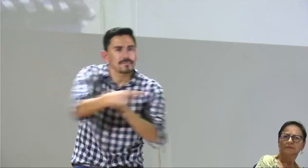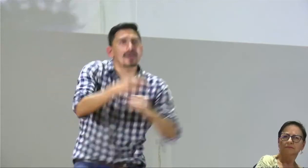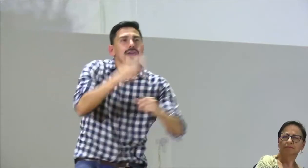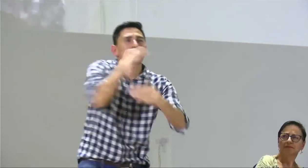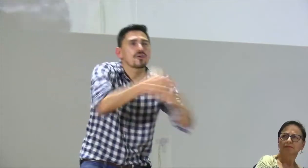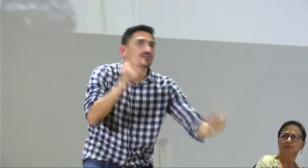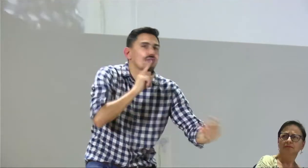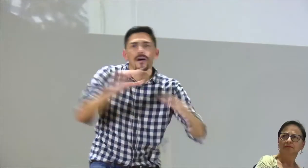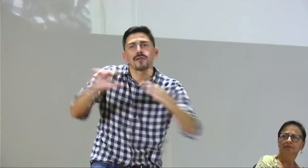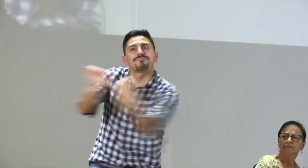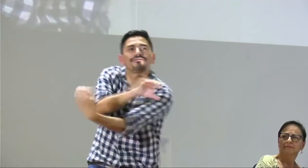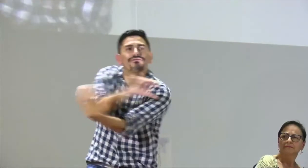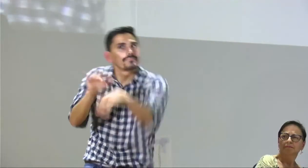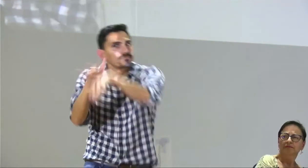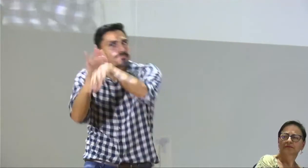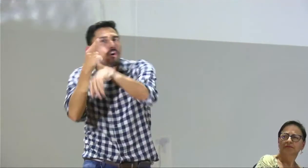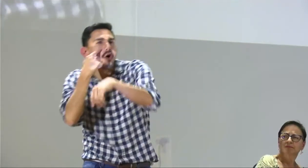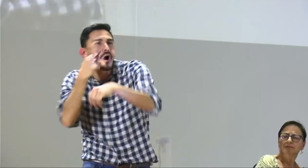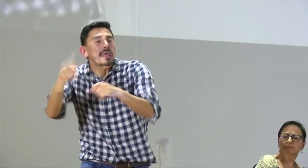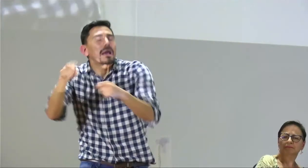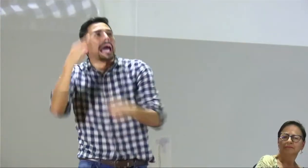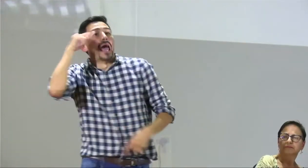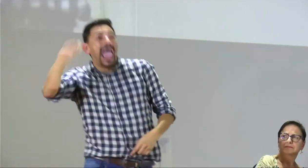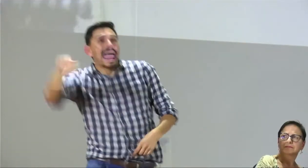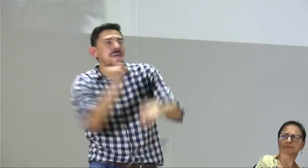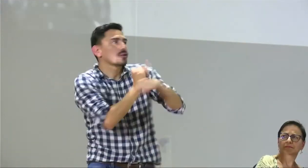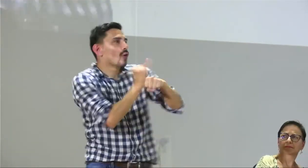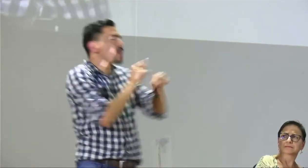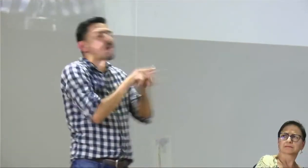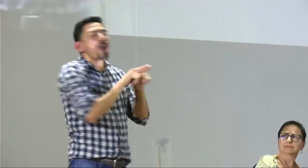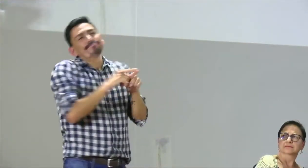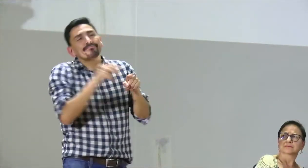entonces cada institución es autónoma y sabe que es lo que puede brindar